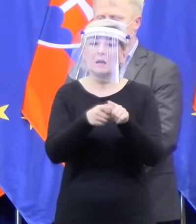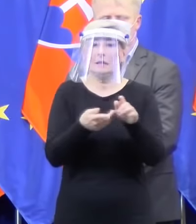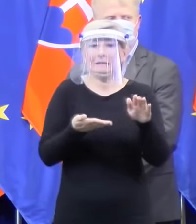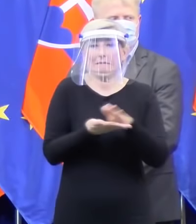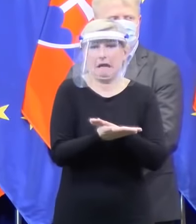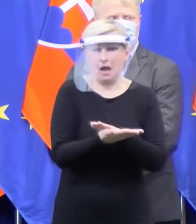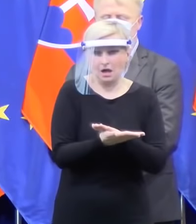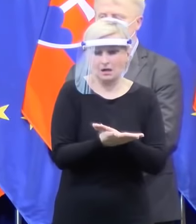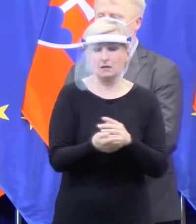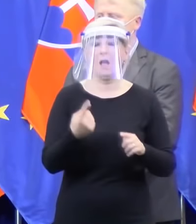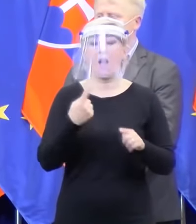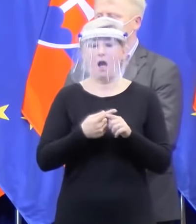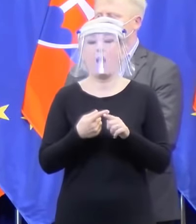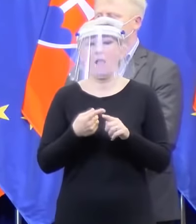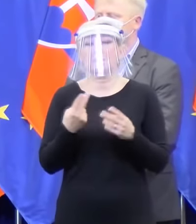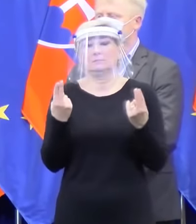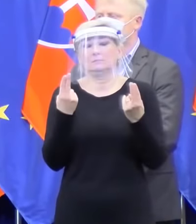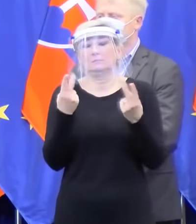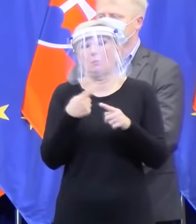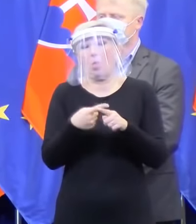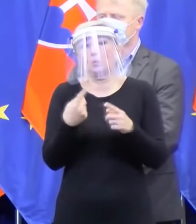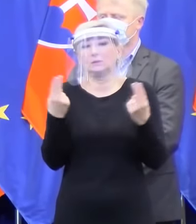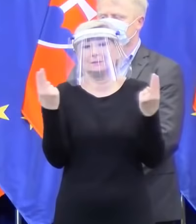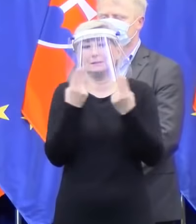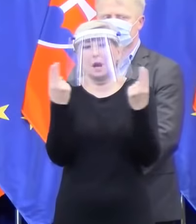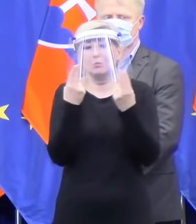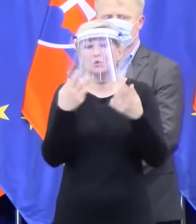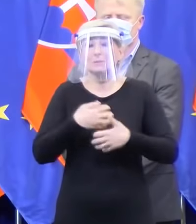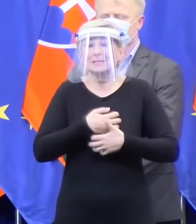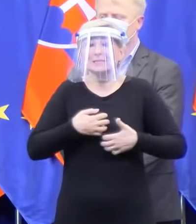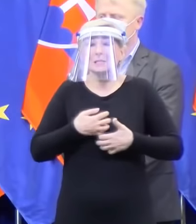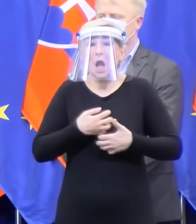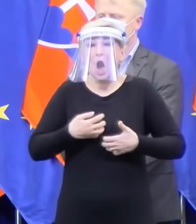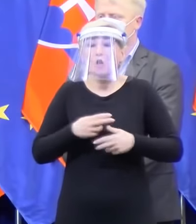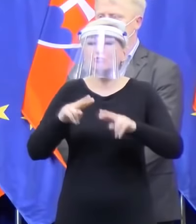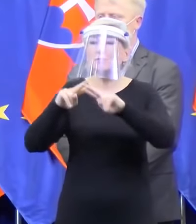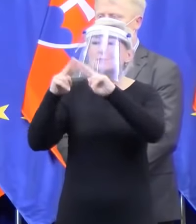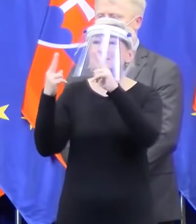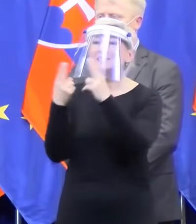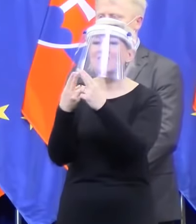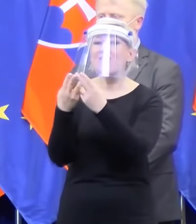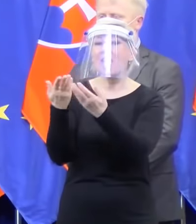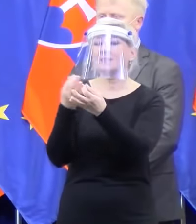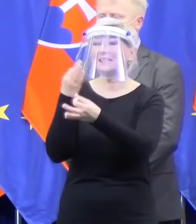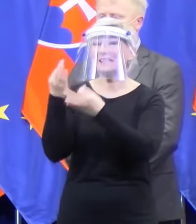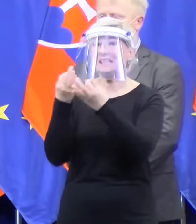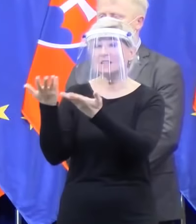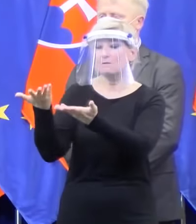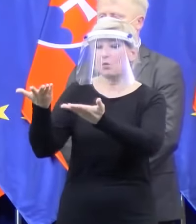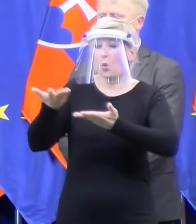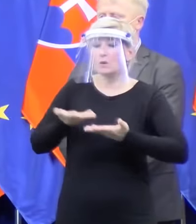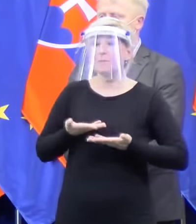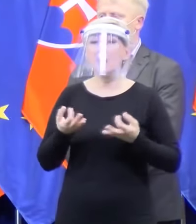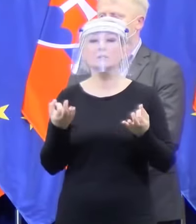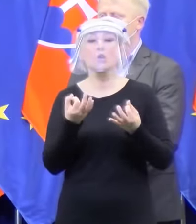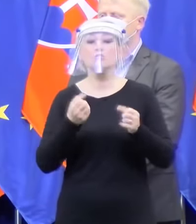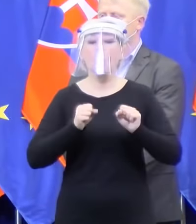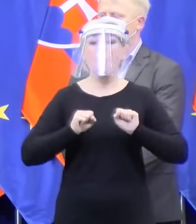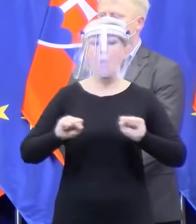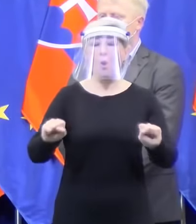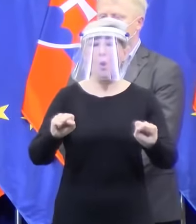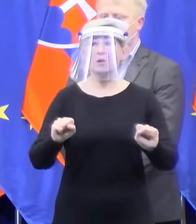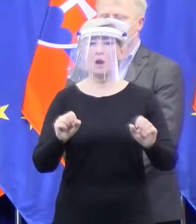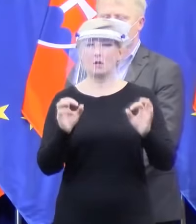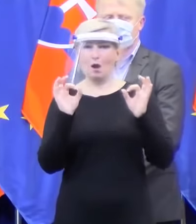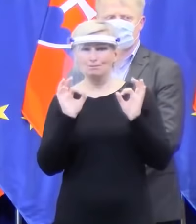sveta, ktoré hovoria o tom, ktoré povolanie a aká ochrana je adekvátna. Čiže teraz to nebude o tom, že jasné, všade